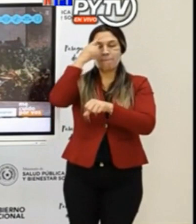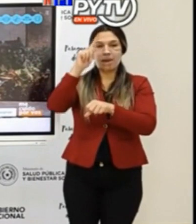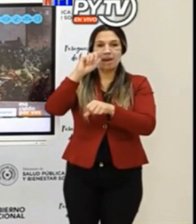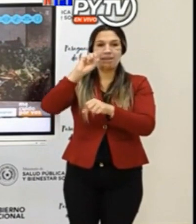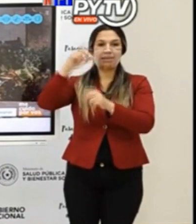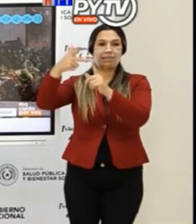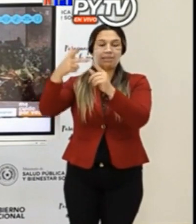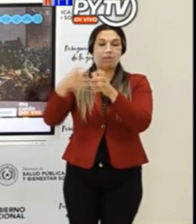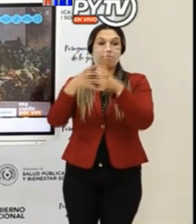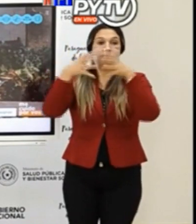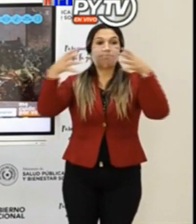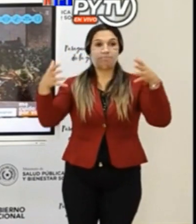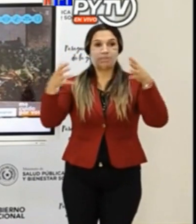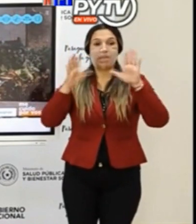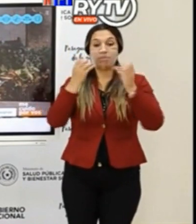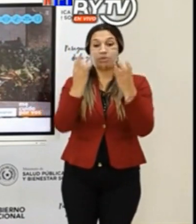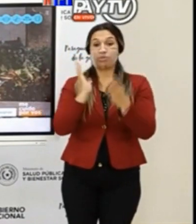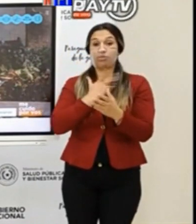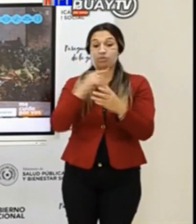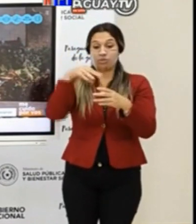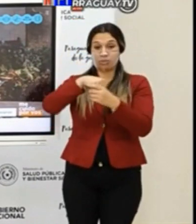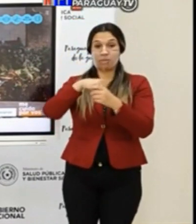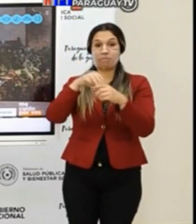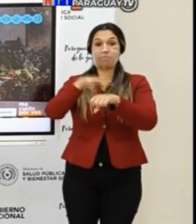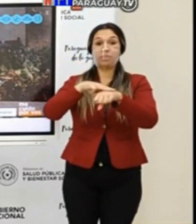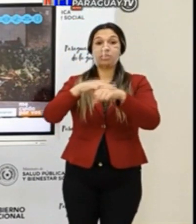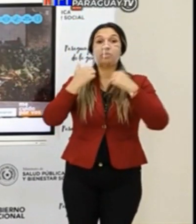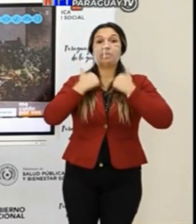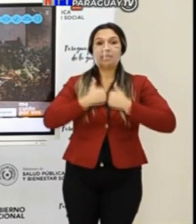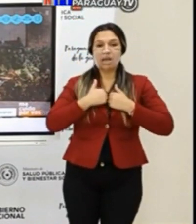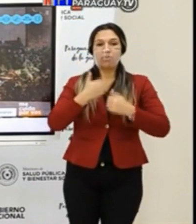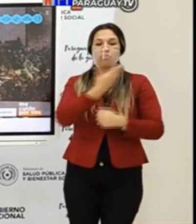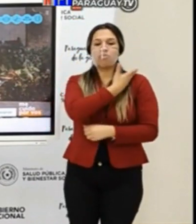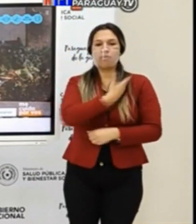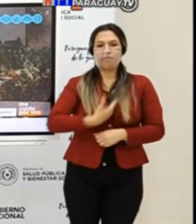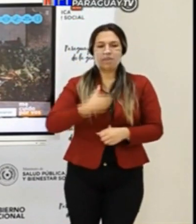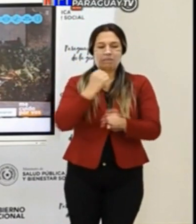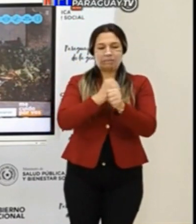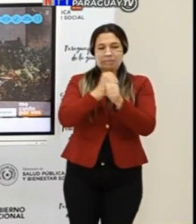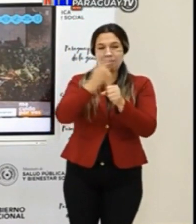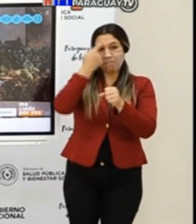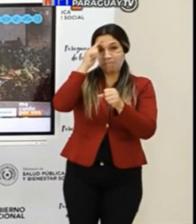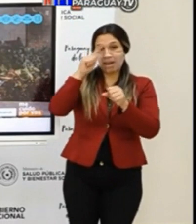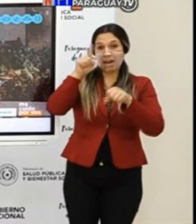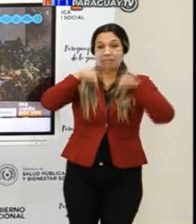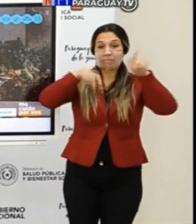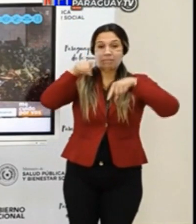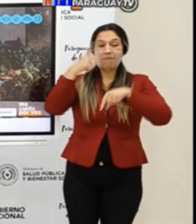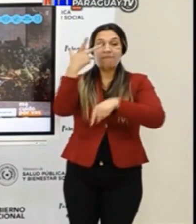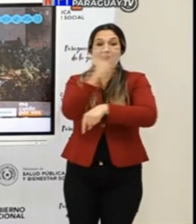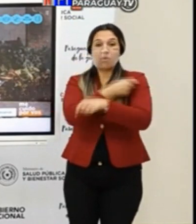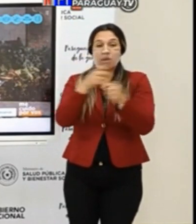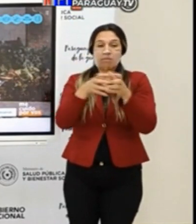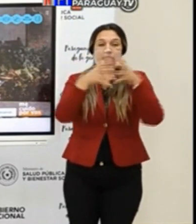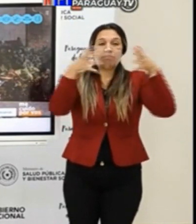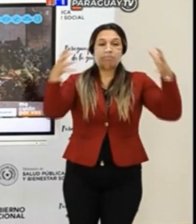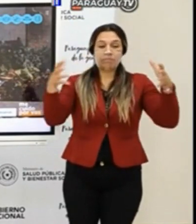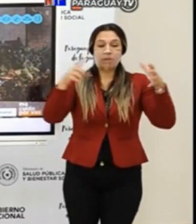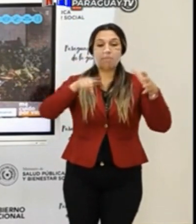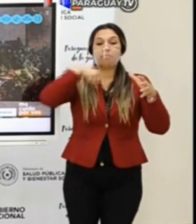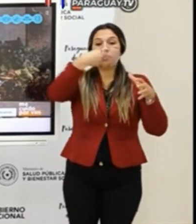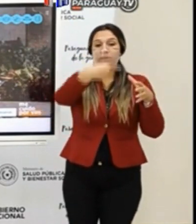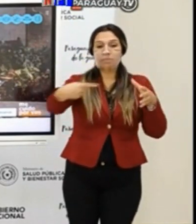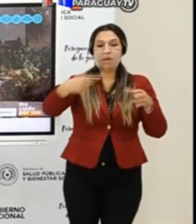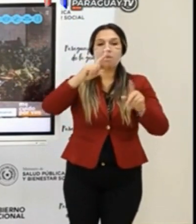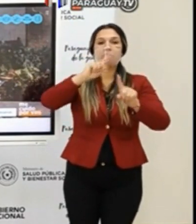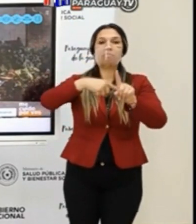acá todo el esfuerzo del Ministerio de Salud y del gobierno tratando de que la campaña de vacunación sea masiva en las próximas semanas